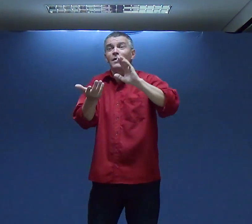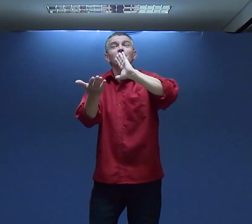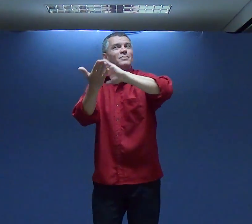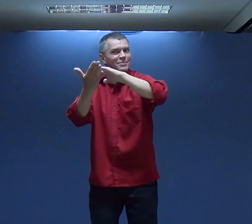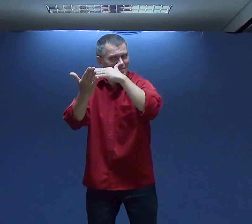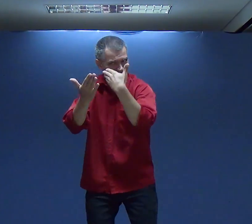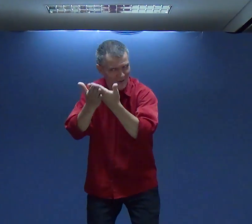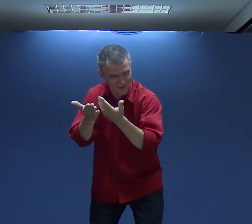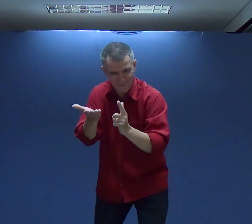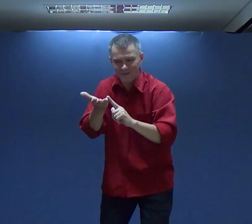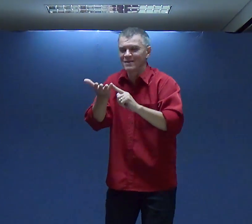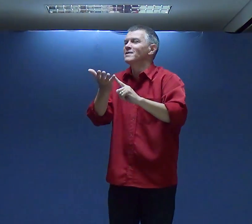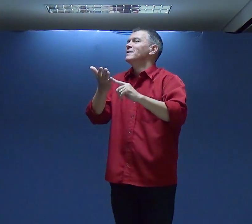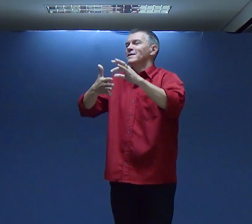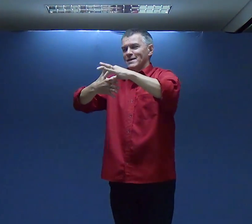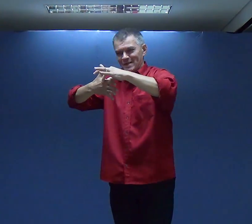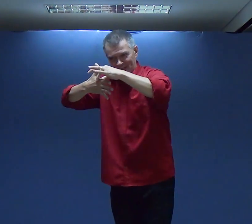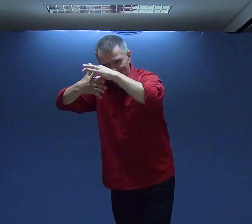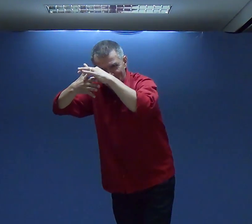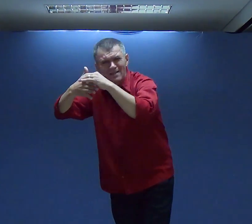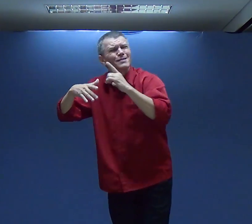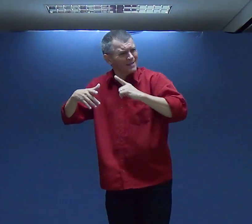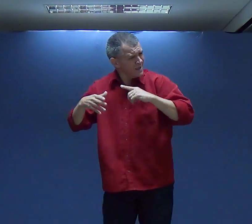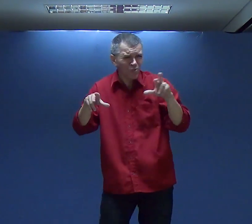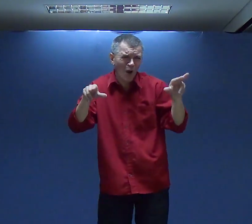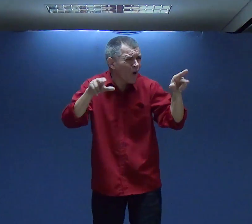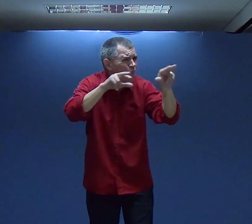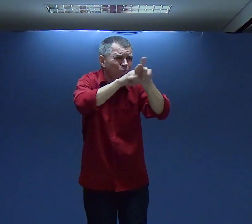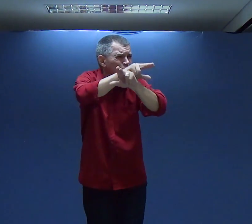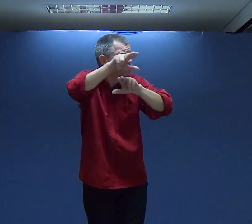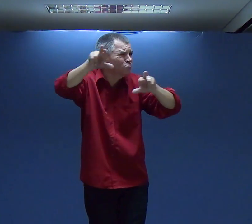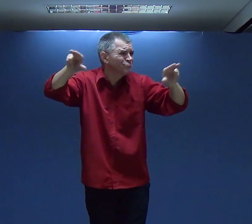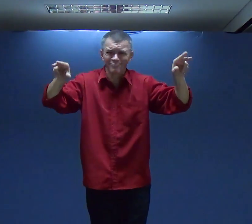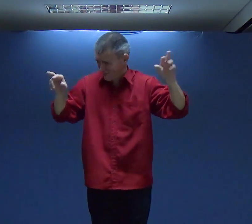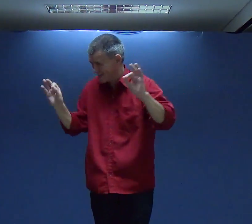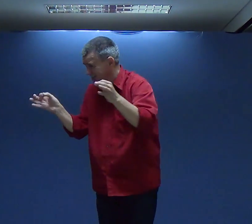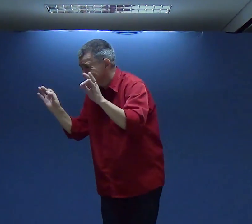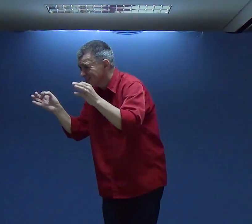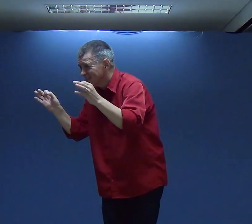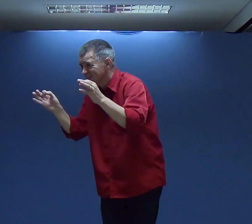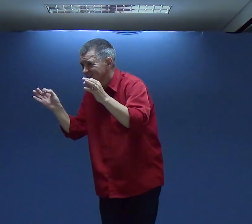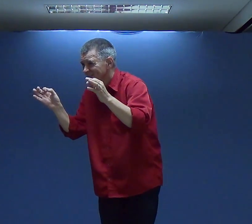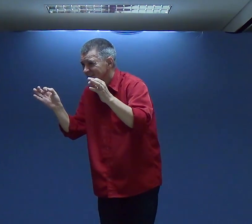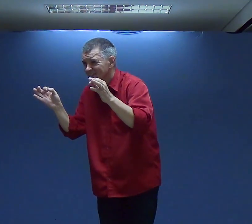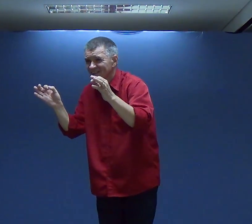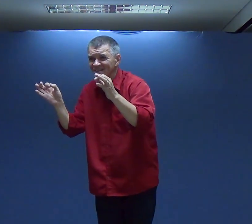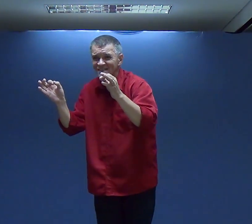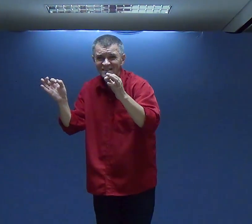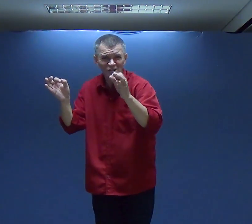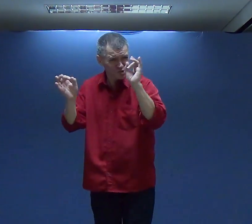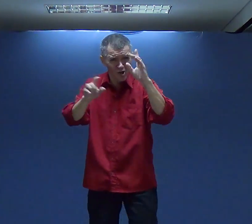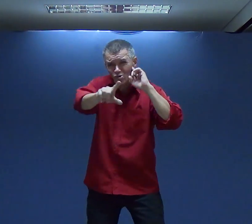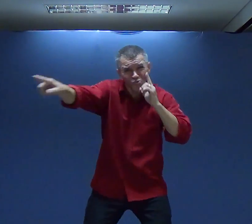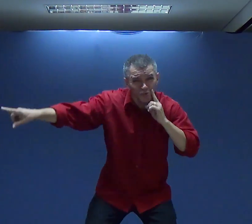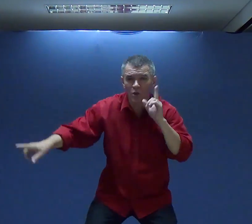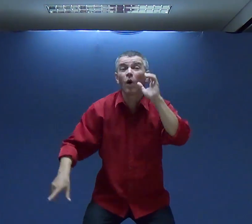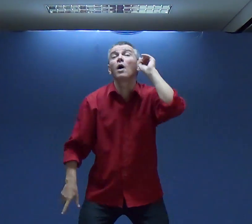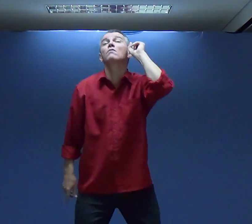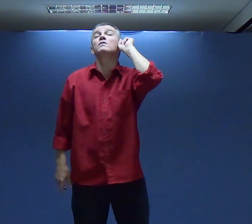Acontece Isso Com Intérprete Com Líder Com Pastor Com Com Todo Mundo Isso Acontece Só